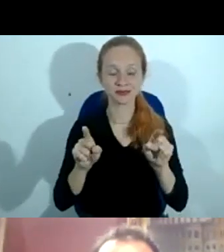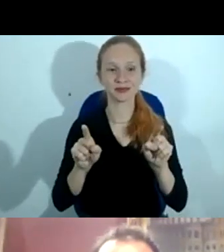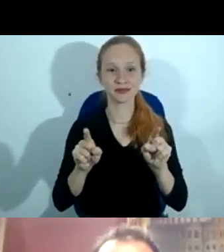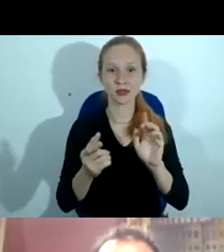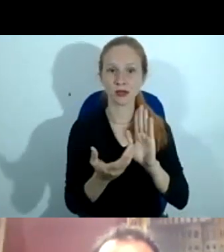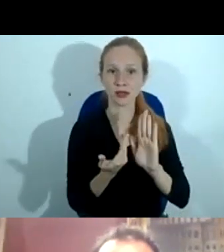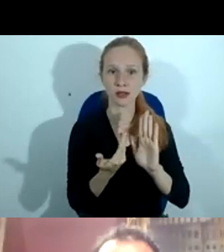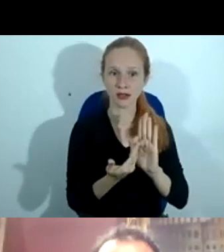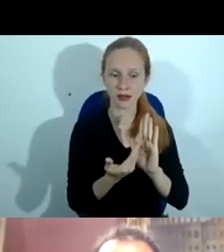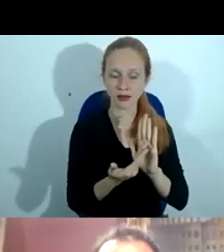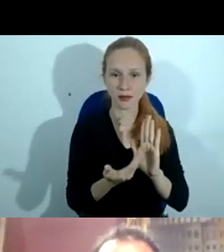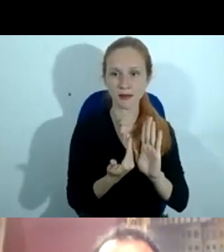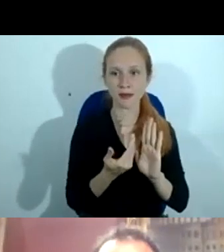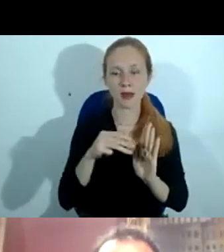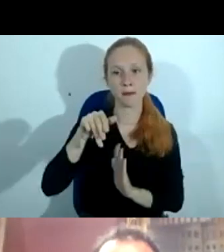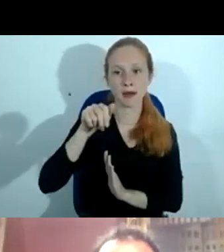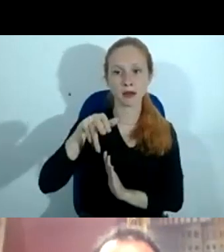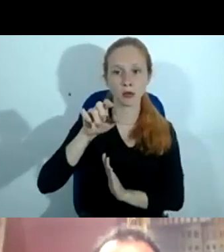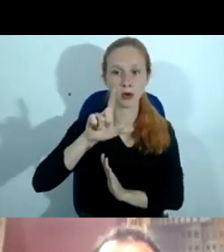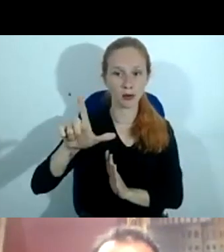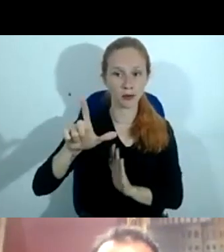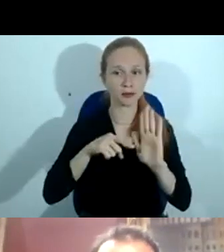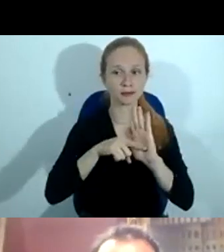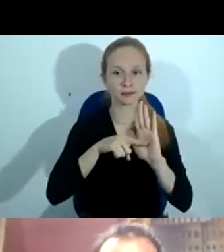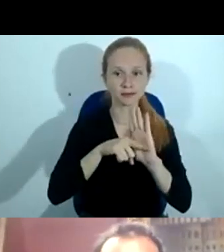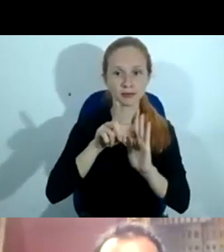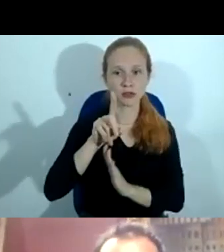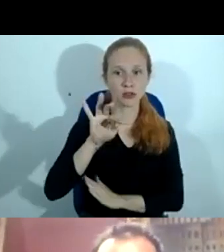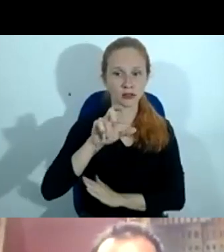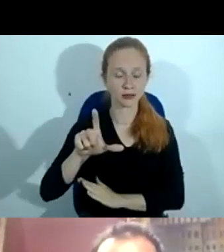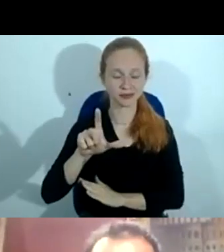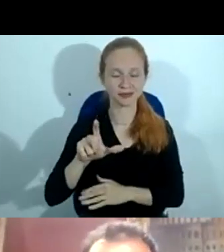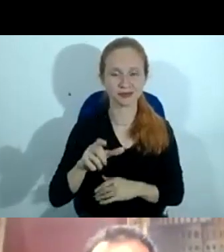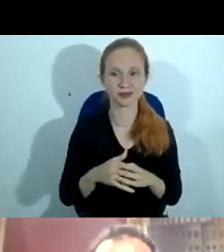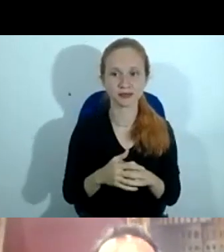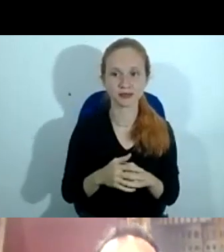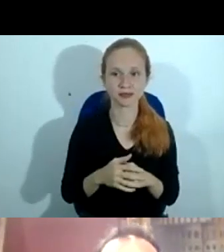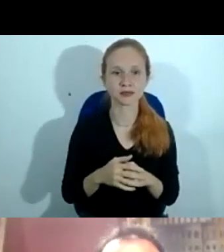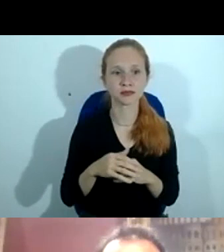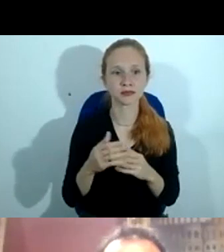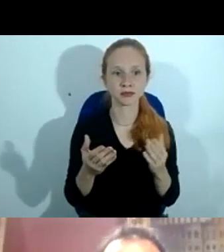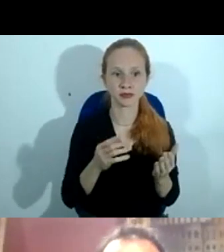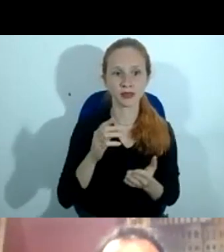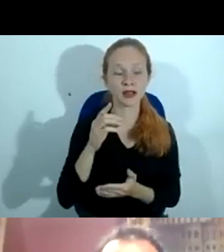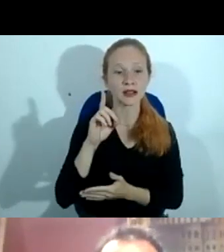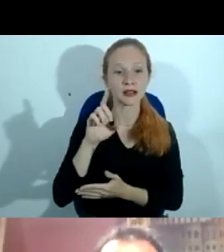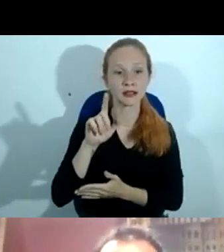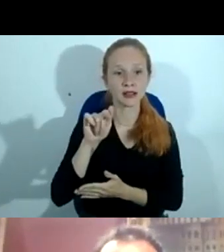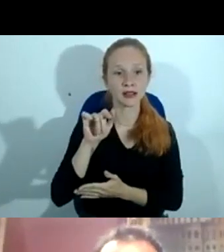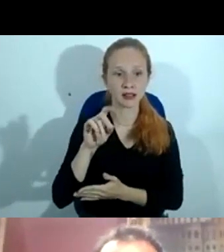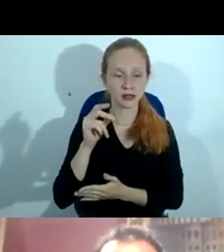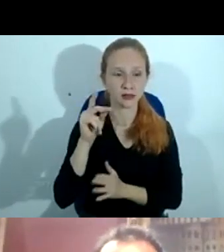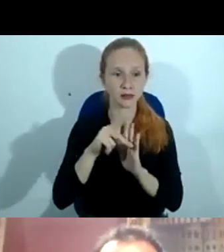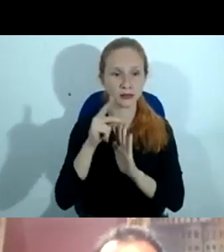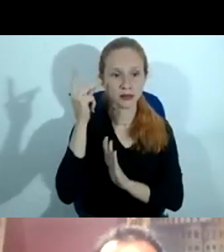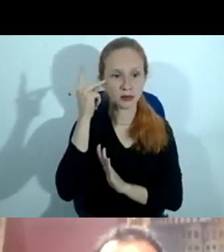o Manual de Investigação Digital, que serve para o longo do evento, com o delegado de polícia de São Paulo,